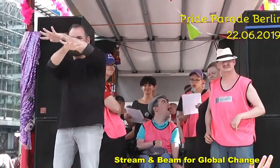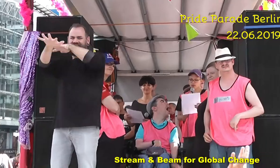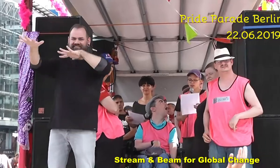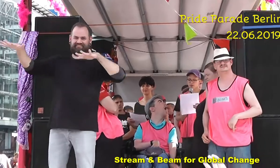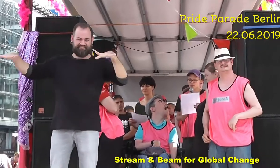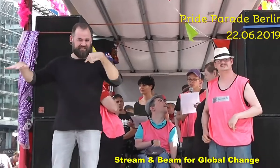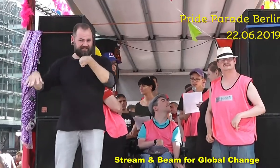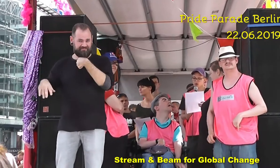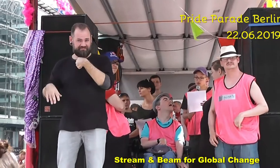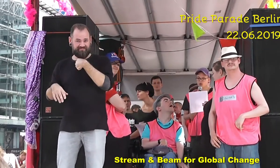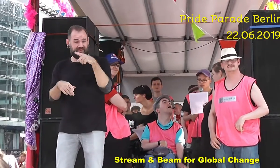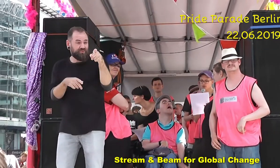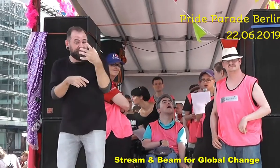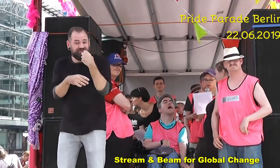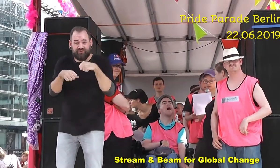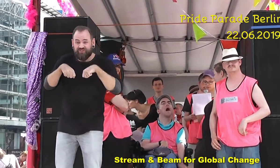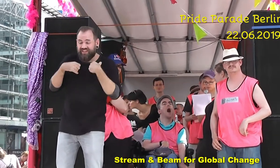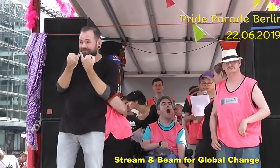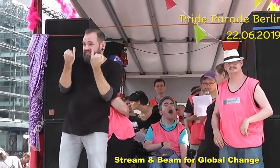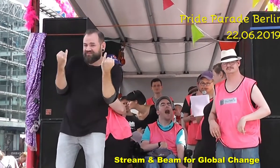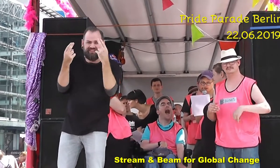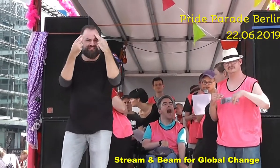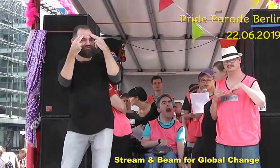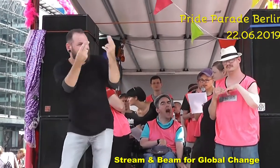alle leben können, wie und wo sie wollen.